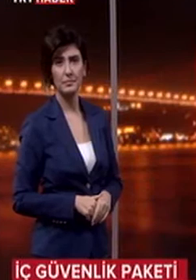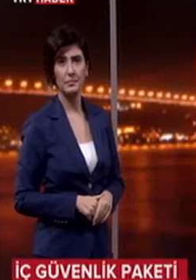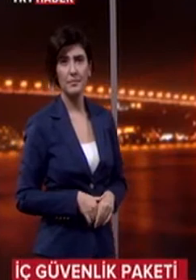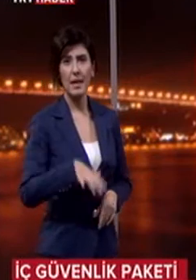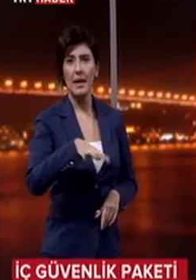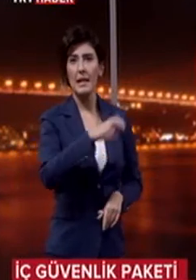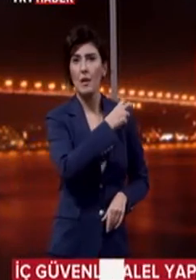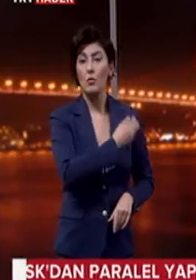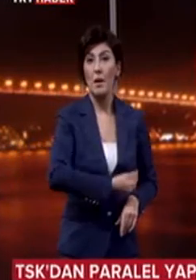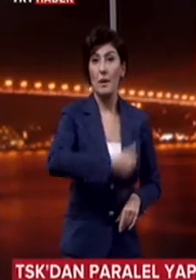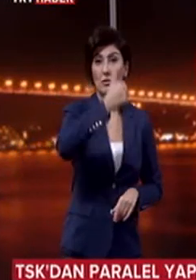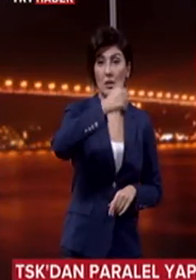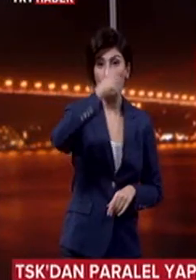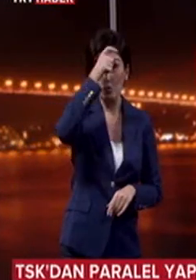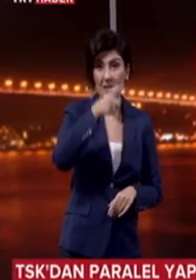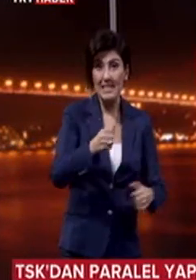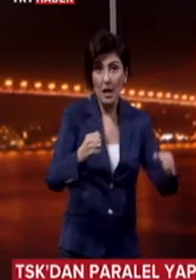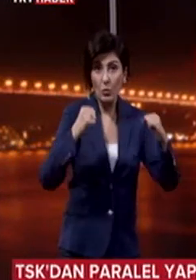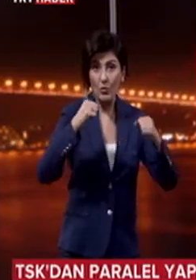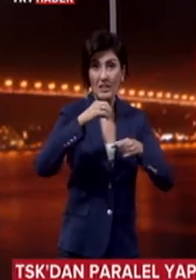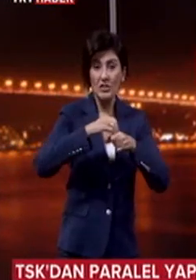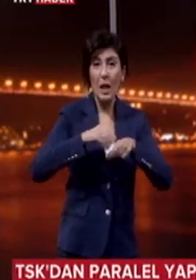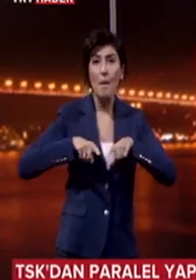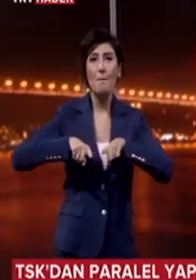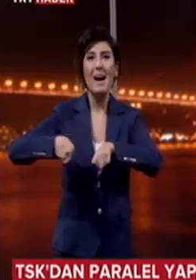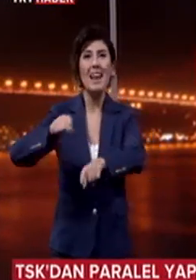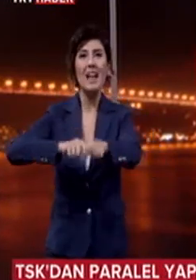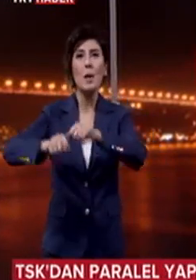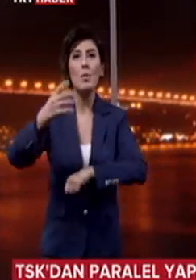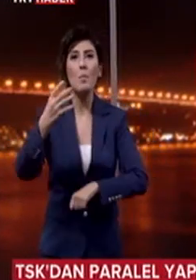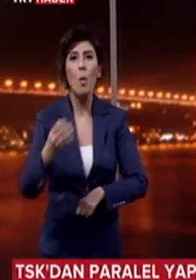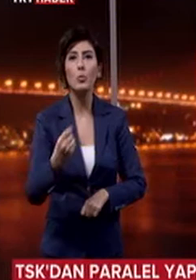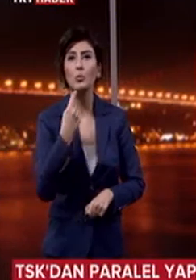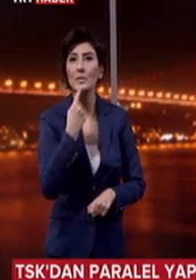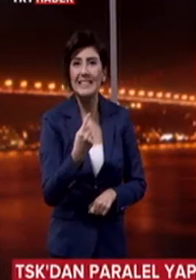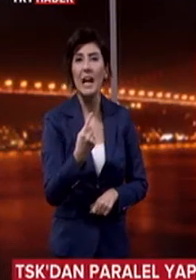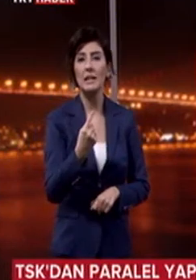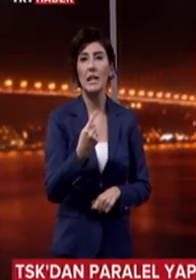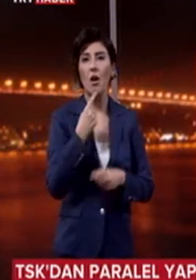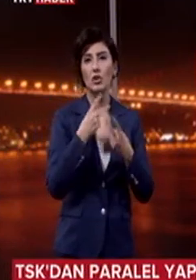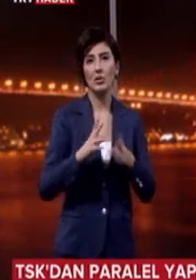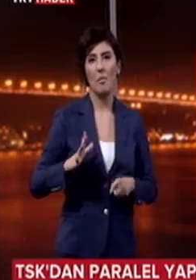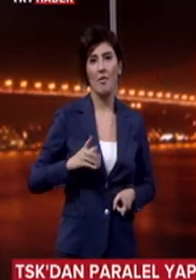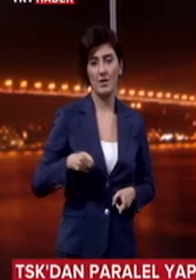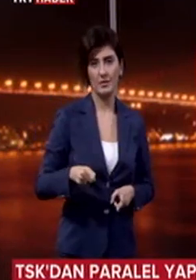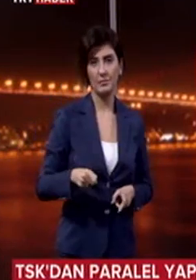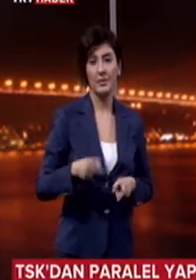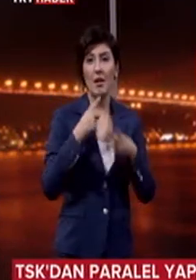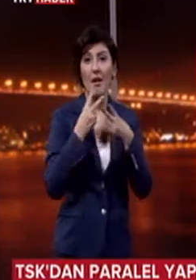Genelkurmay Başkanı, Türk Silahlı Kuvvetleri içinde paralel yapılanma olduğu yönündeki iddialarla ilgili açıklama yaptı. Açıklamada,